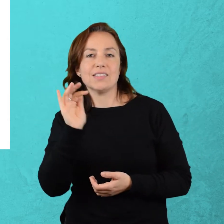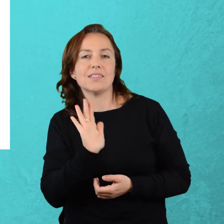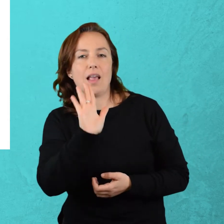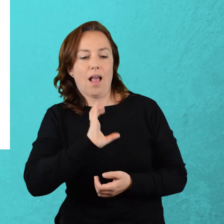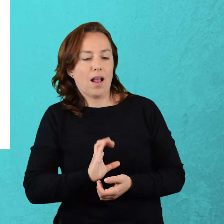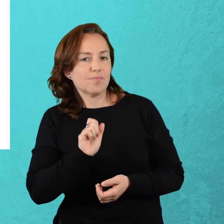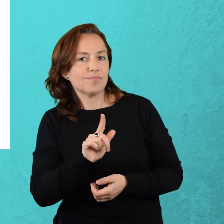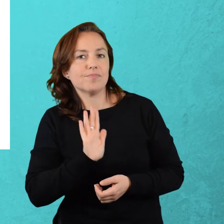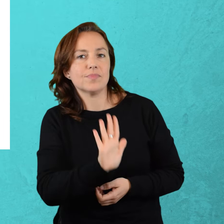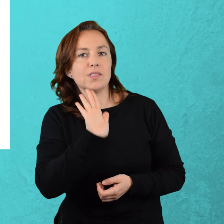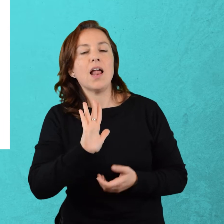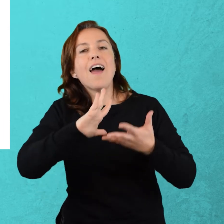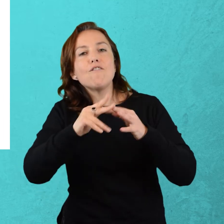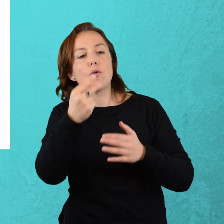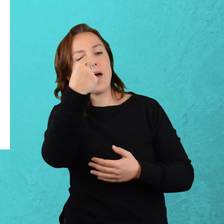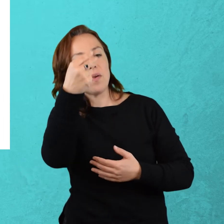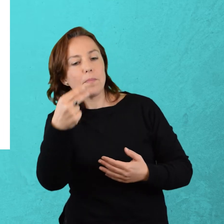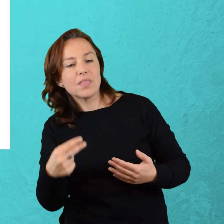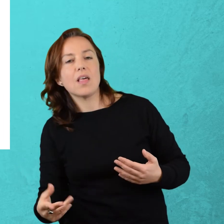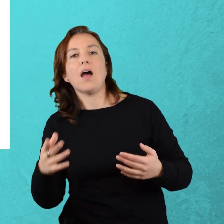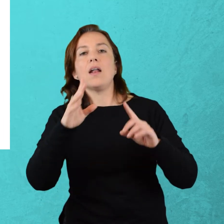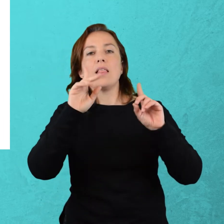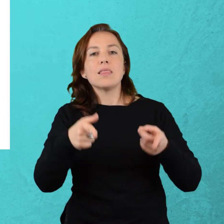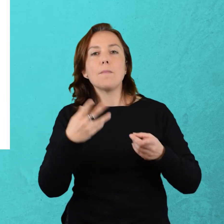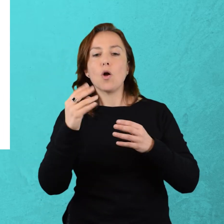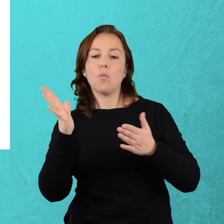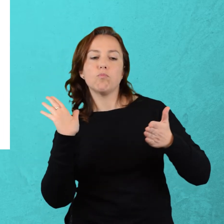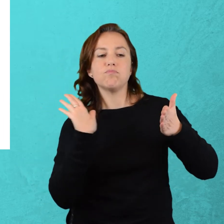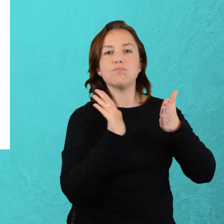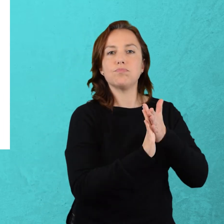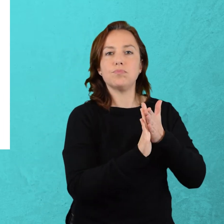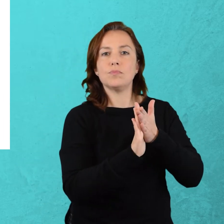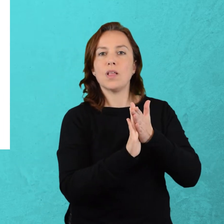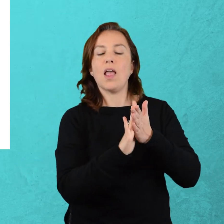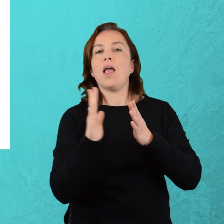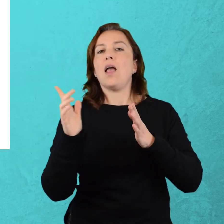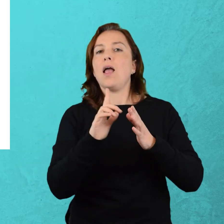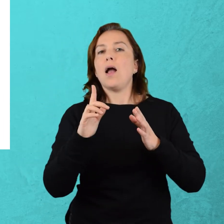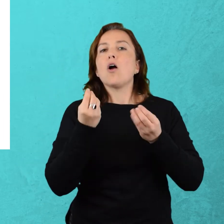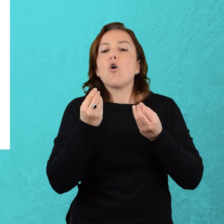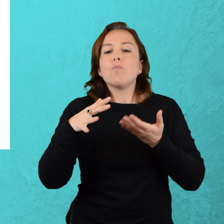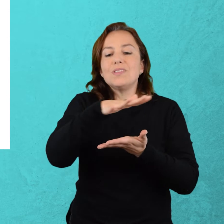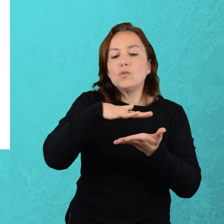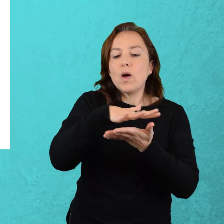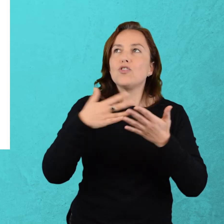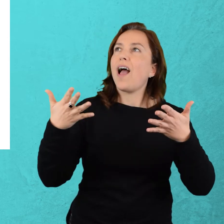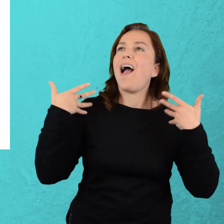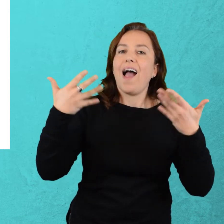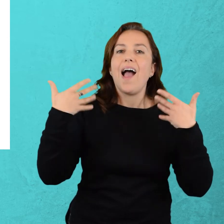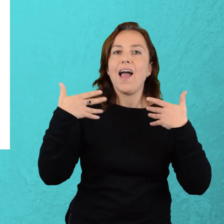y liviana y la captación de la escena al aire libre anticipan